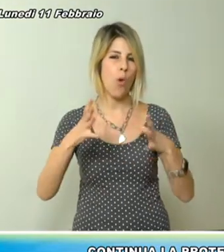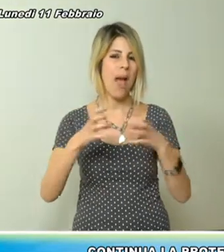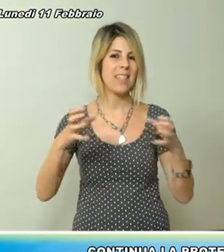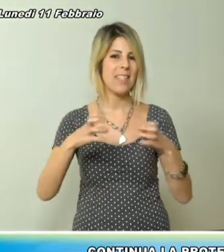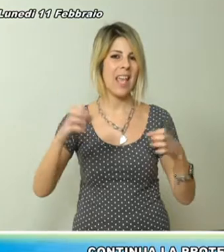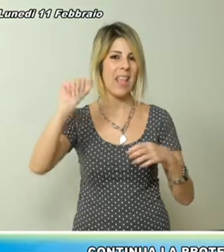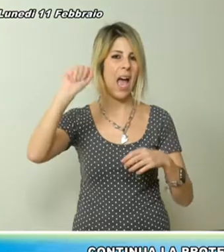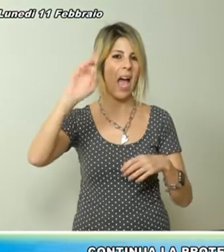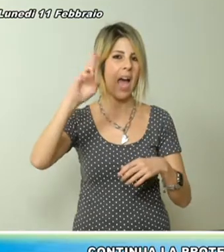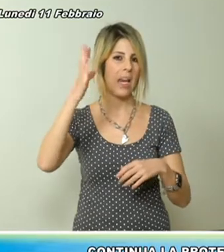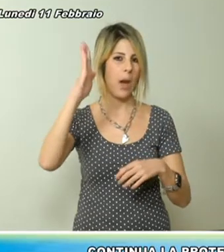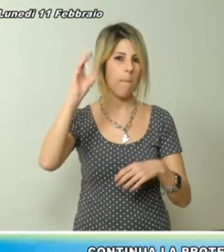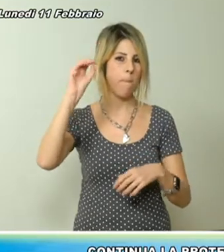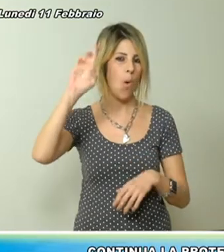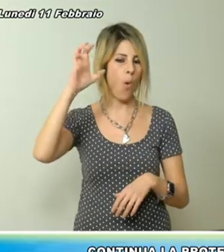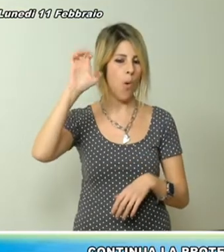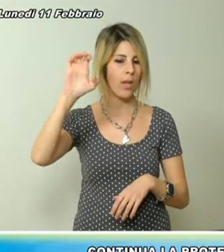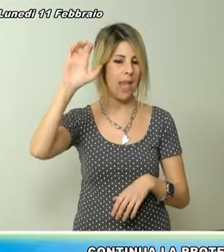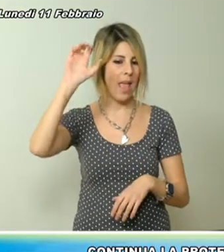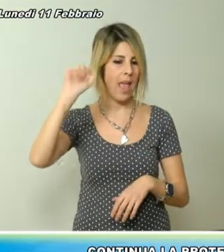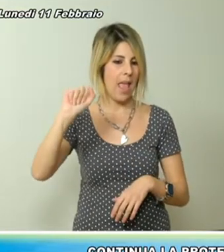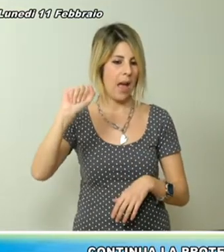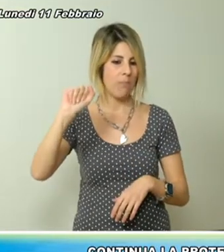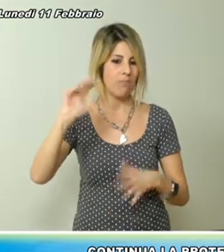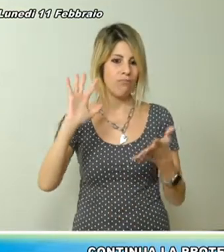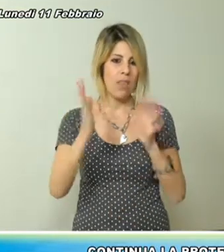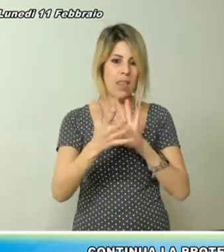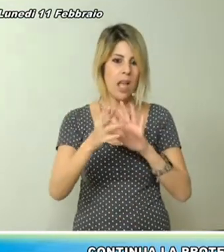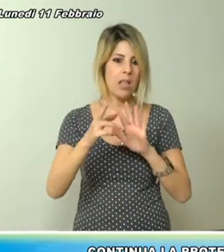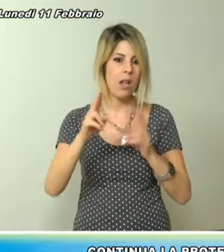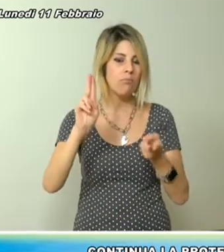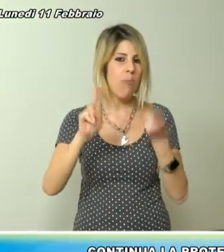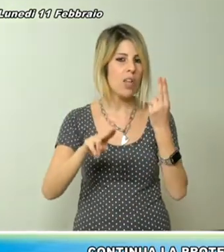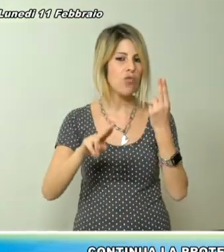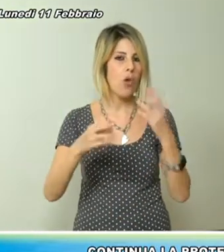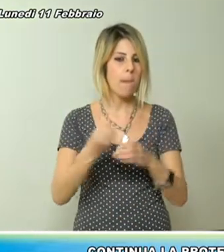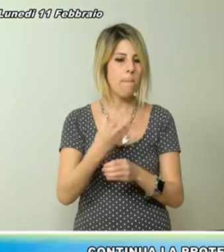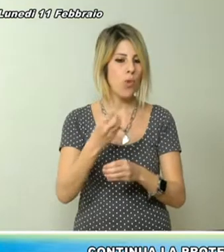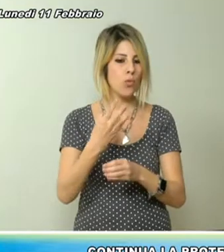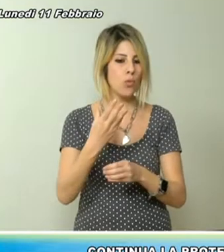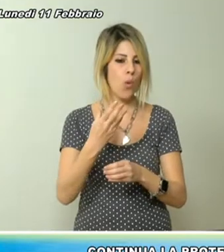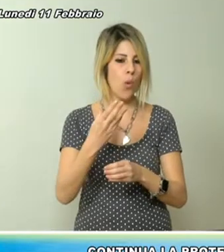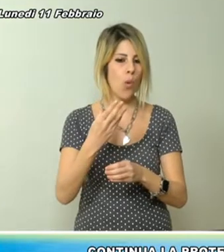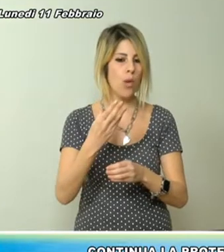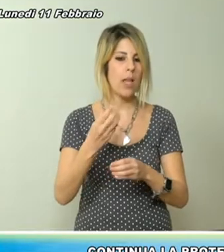scaricato le confezioni di latte e le hanno distrutte passandoci sopra con le autovetture.